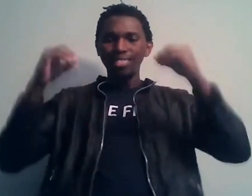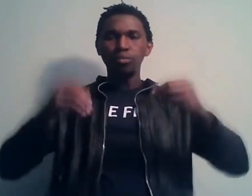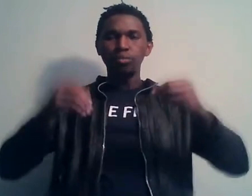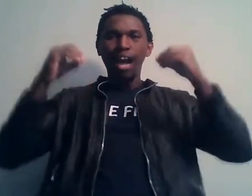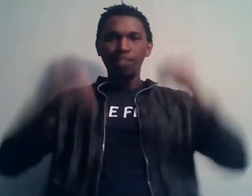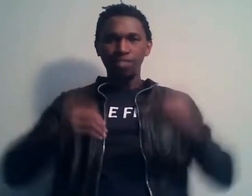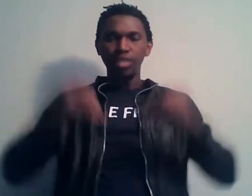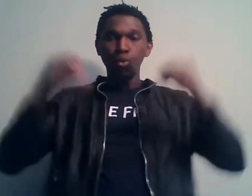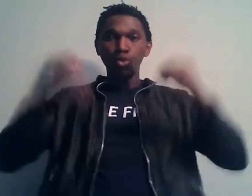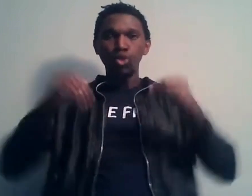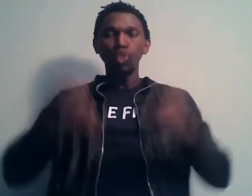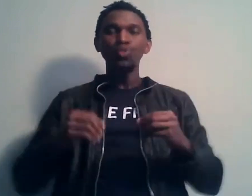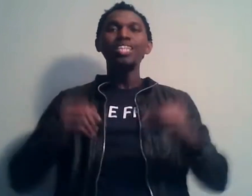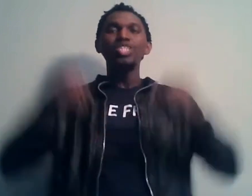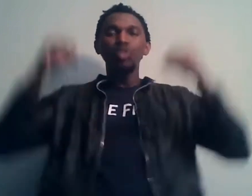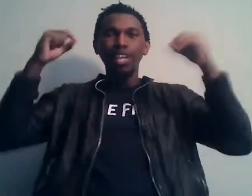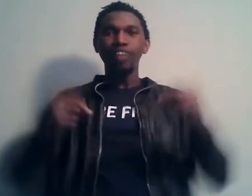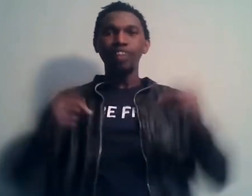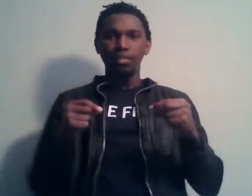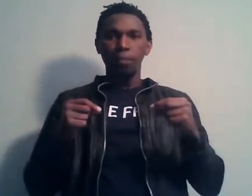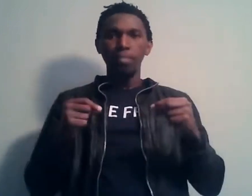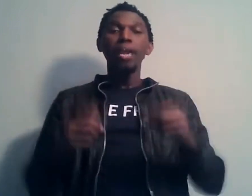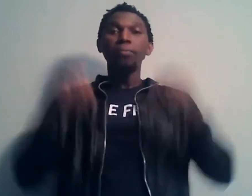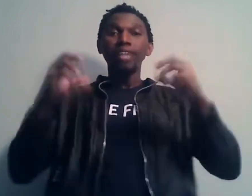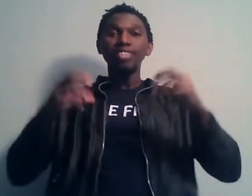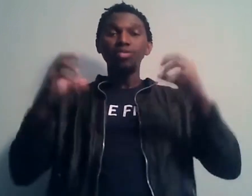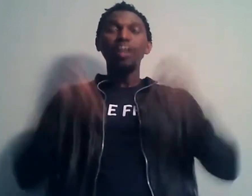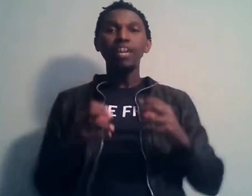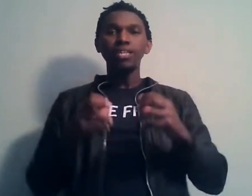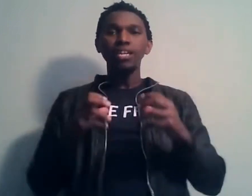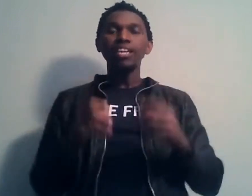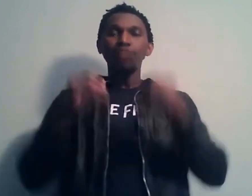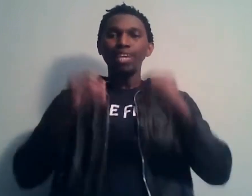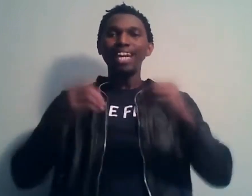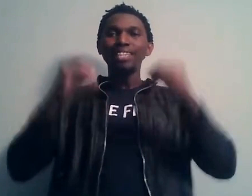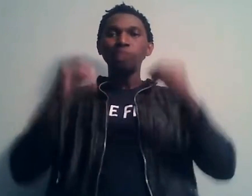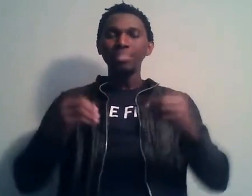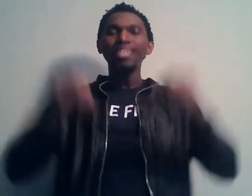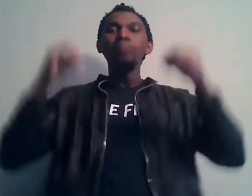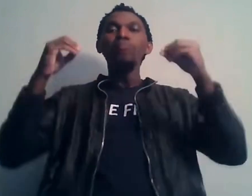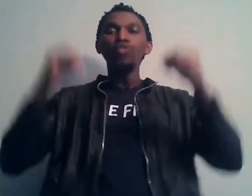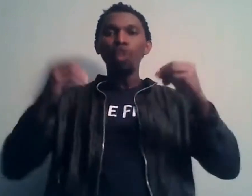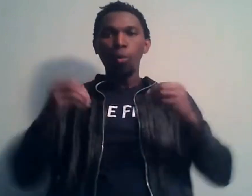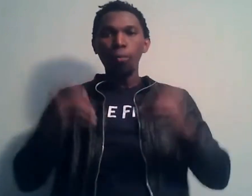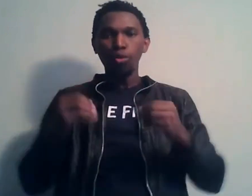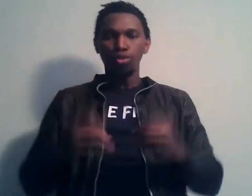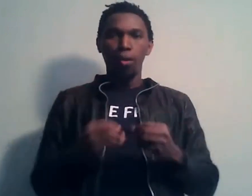diaspora africaine aujourd'hui se réveille. Et pour qu'elle se réveille, il faut qu'elle adopte des meilleurs comportements.